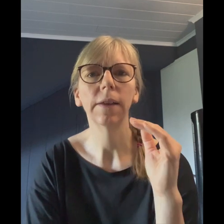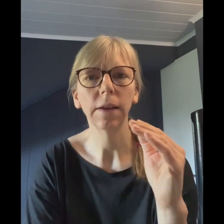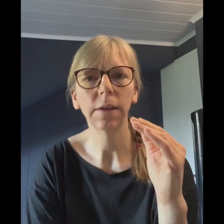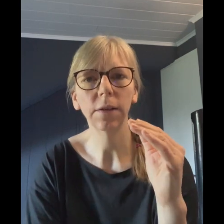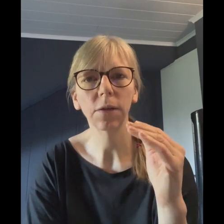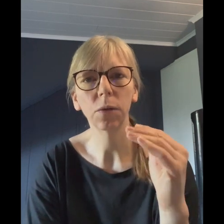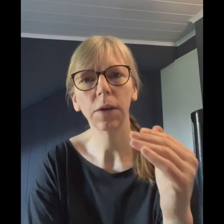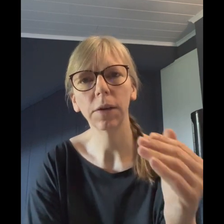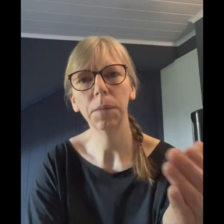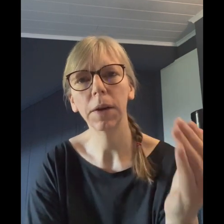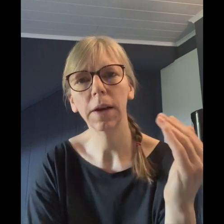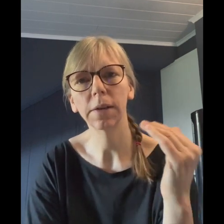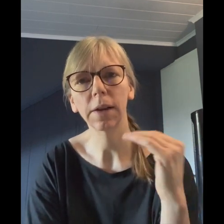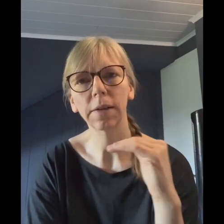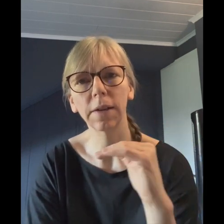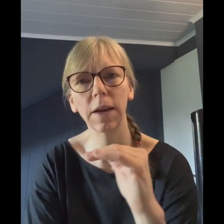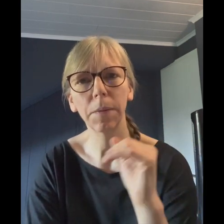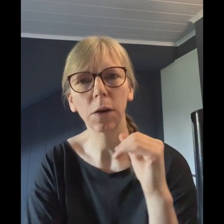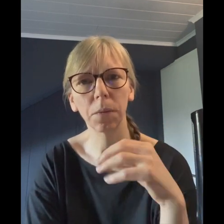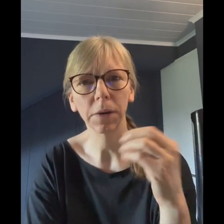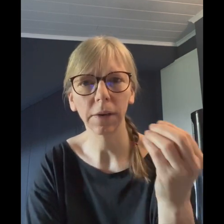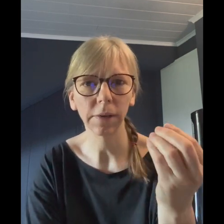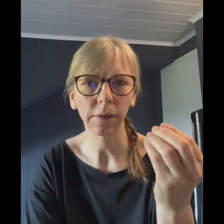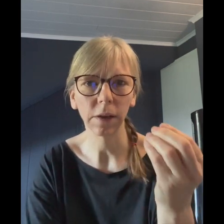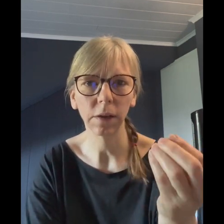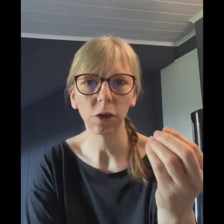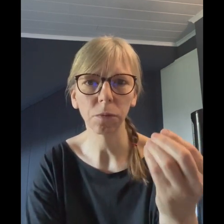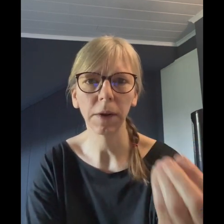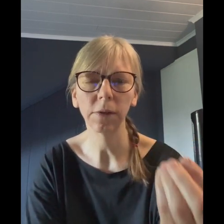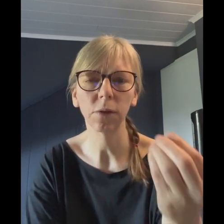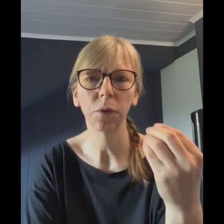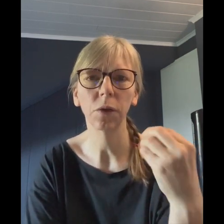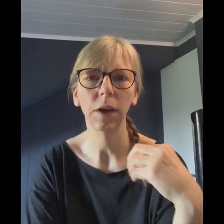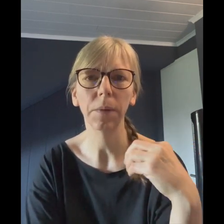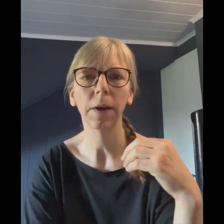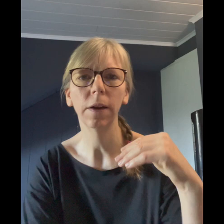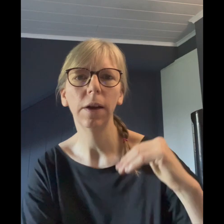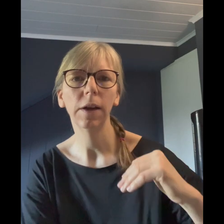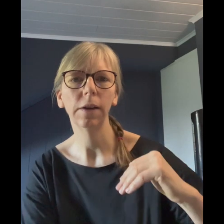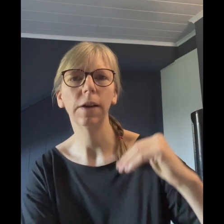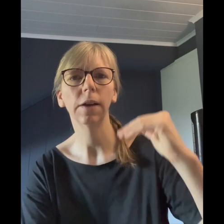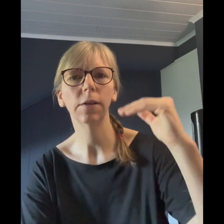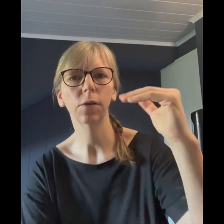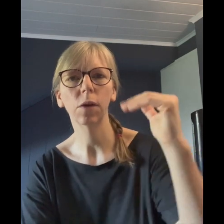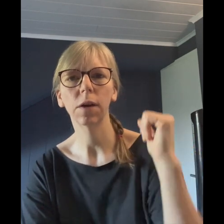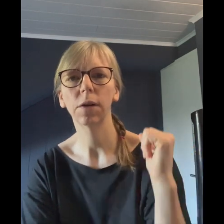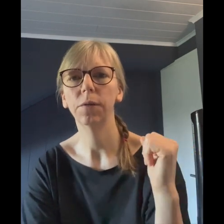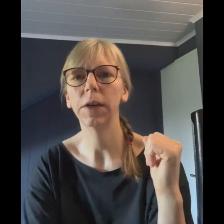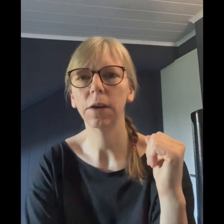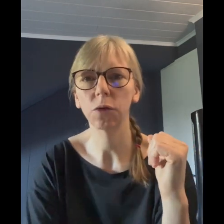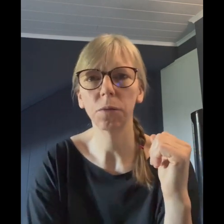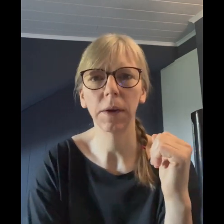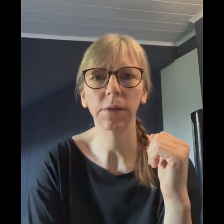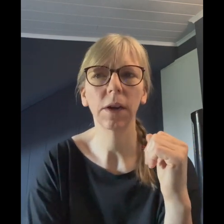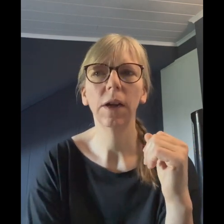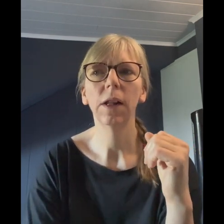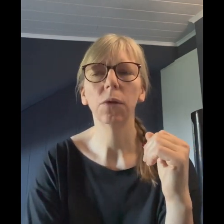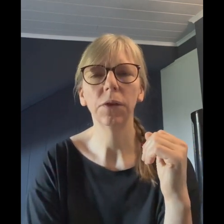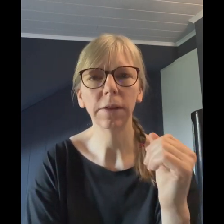dann ist es so, dass immer der Ersatz der Leber kommt. Das heißt, das Gehirn schmeißt sofort die Leber an, die dann Zucker wieder rausschmeißt. Und dieser